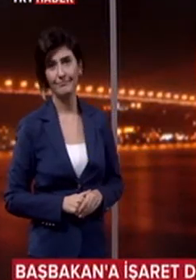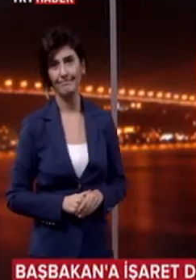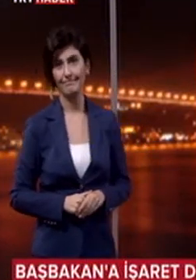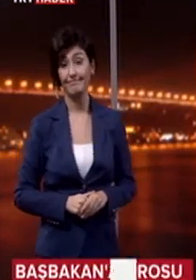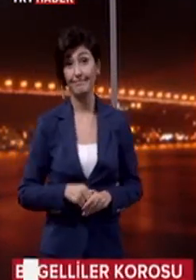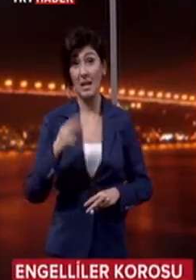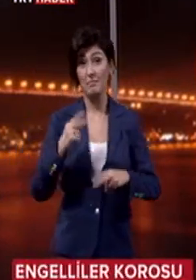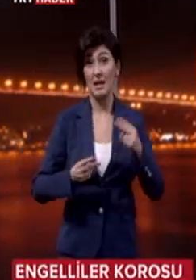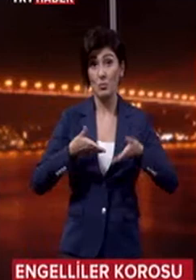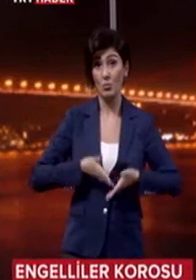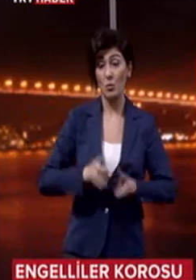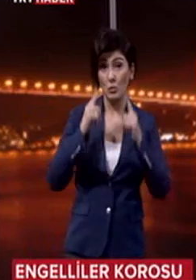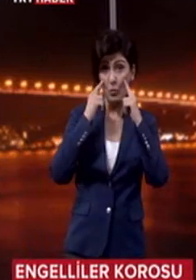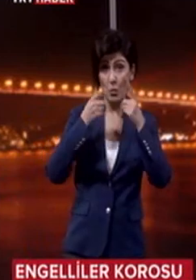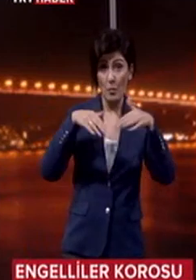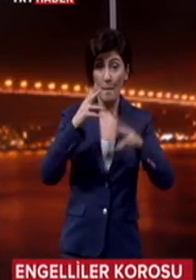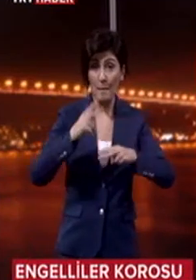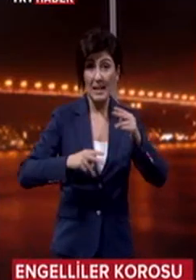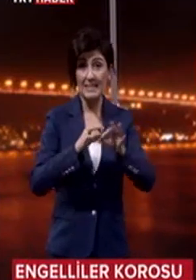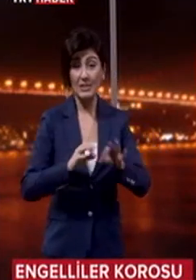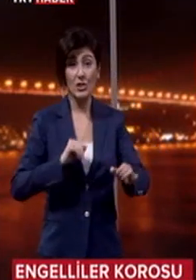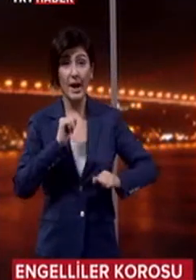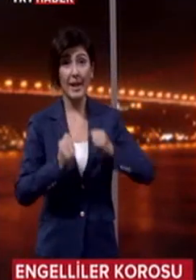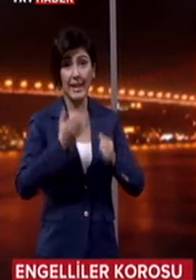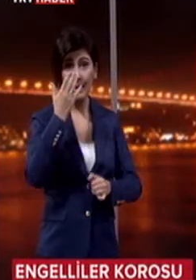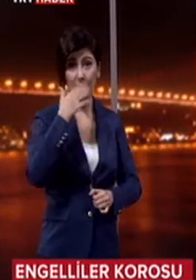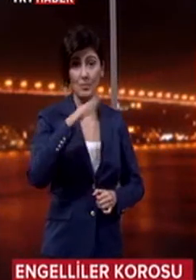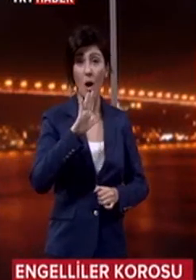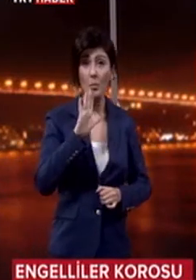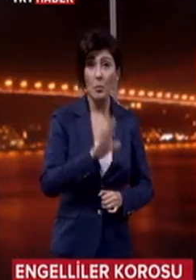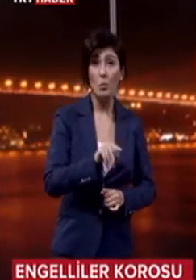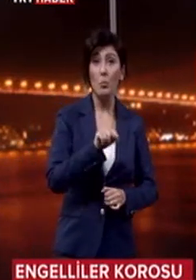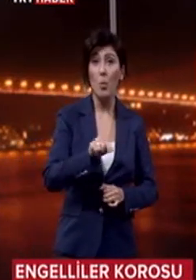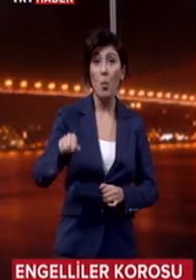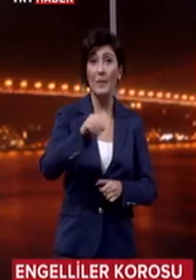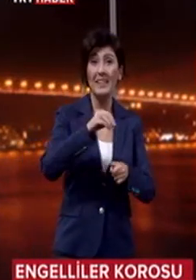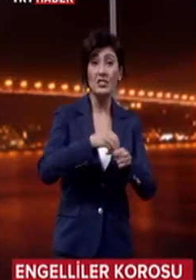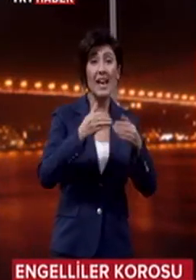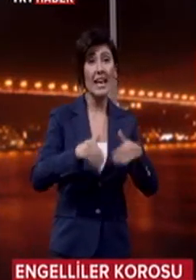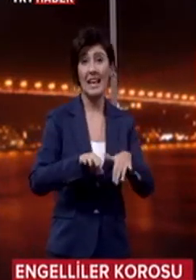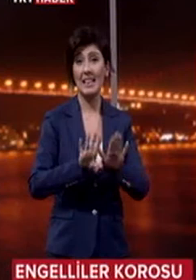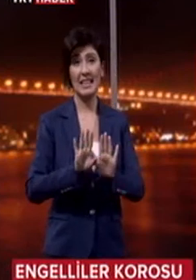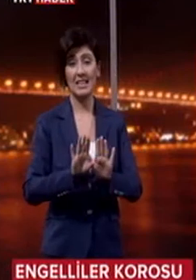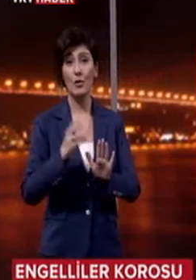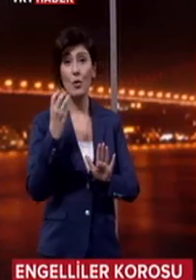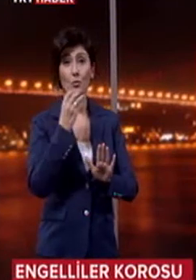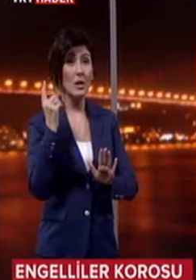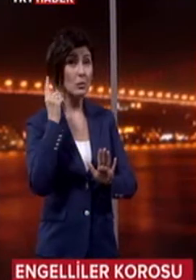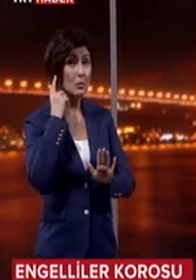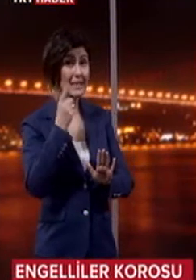Bazısı doğuştan görmüyor, bazısı hiç hareket edemiyor. Ancak bu onlar için engel değil. Müziğe duydukları ilgi onlara Türk